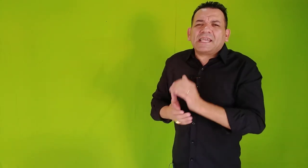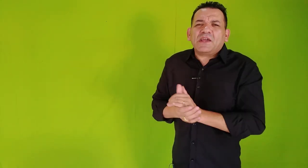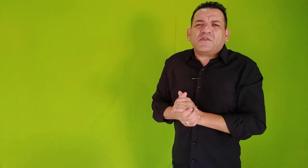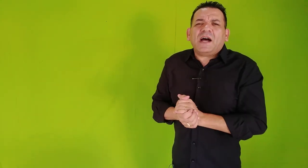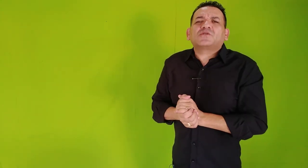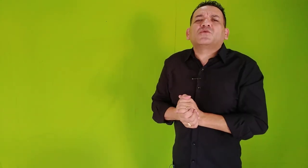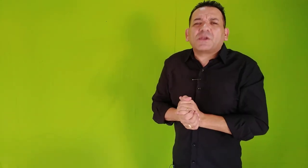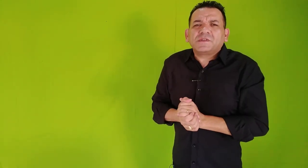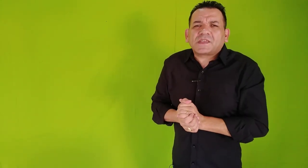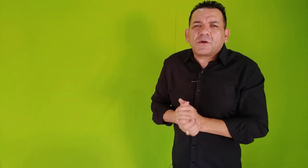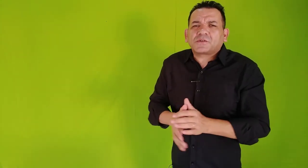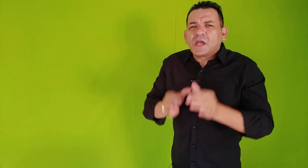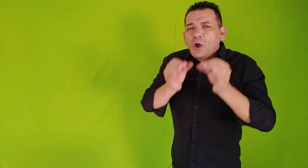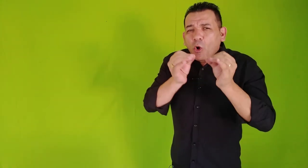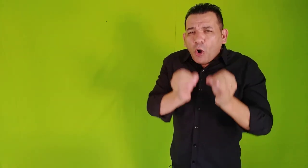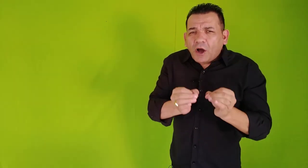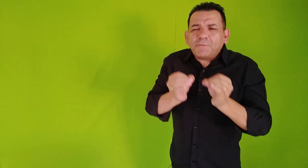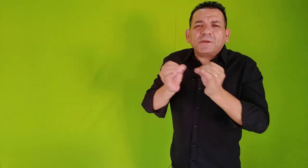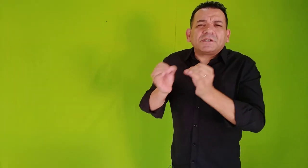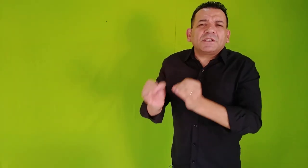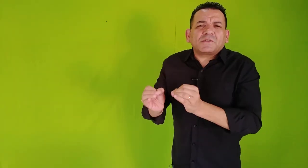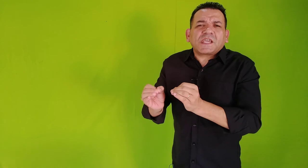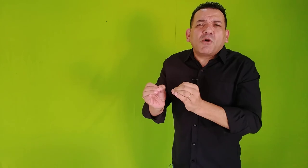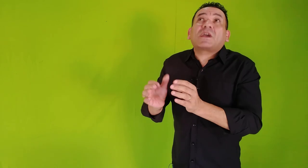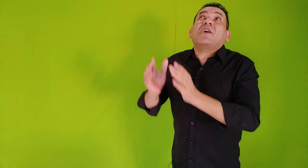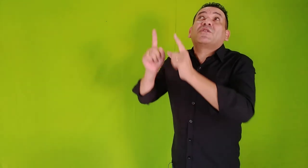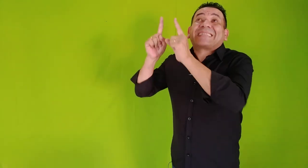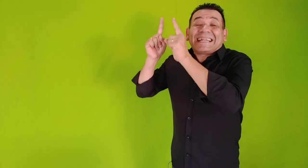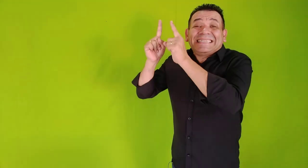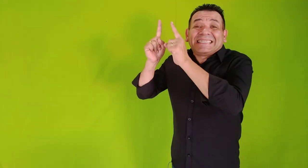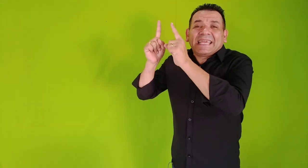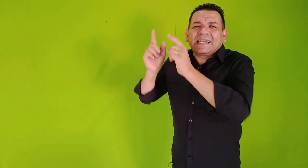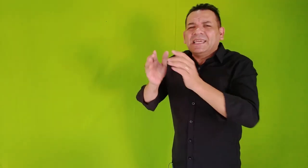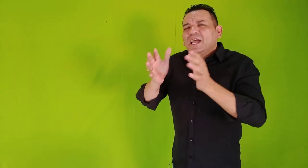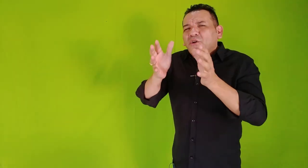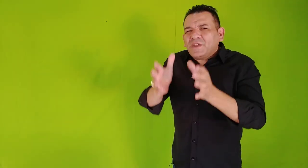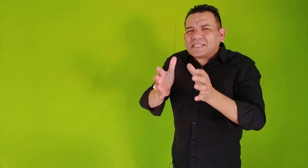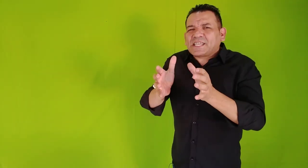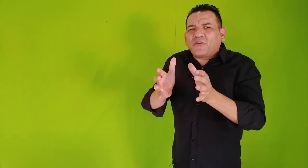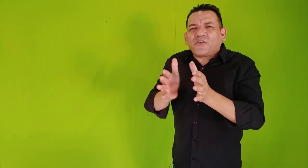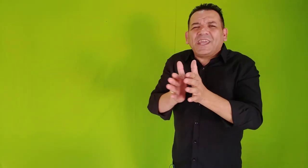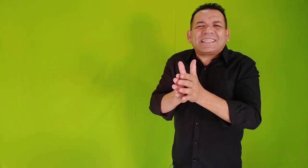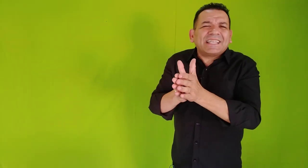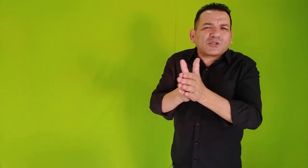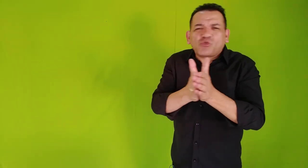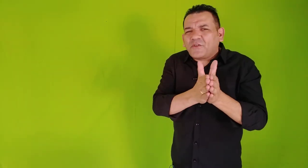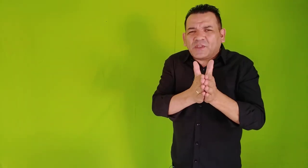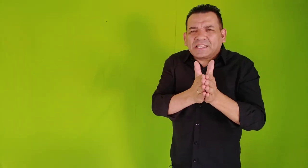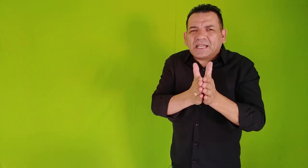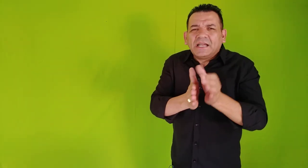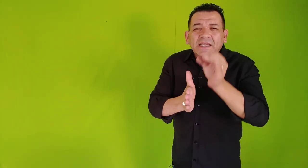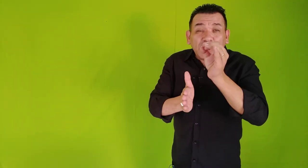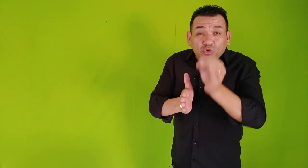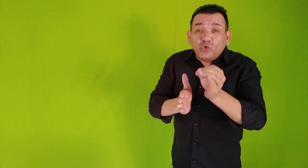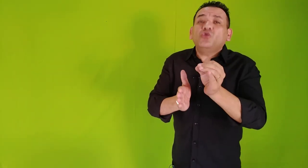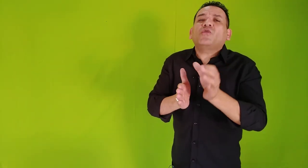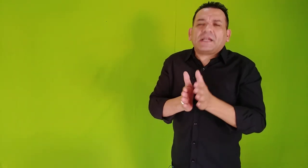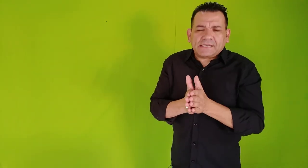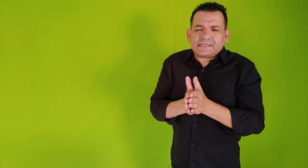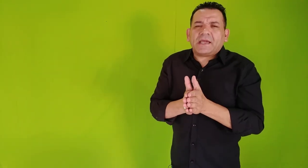elevados do que os seus. Ore pedindo ao Senhor que a vontade dele venha a ser feita na sua vida. E tudo vai dar certo.